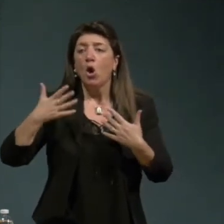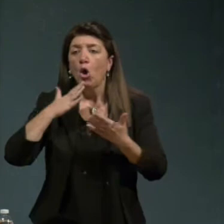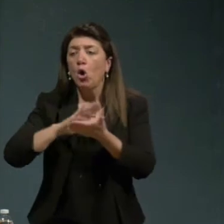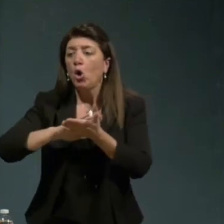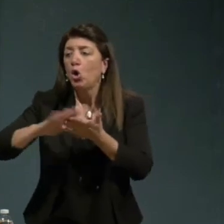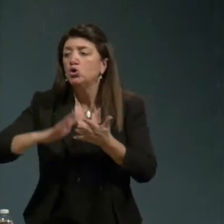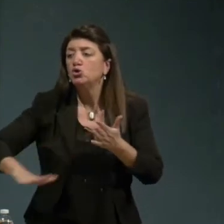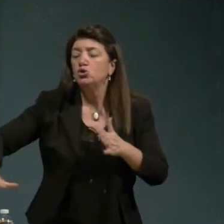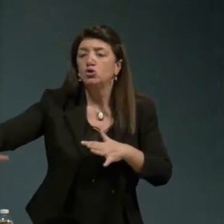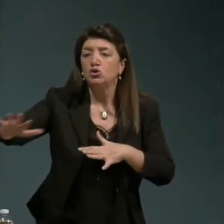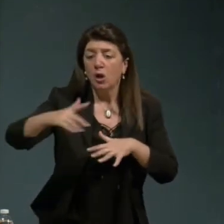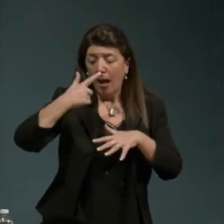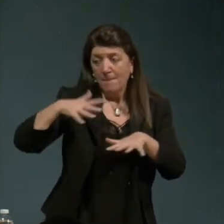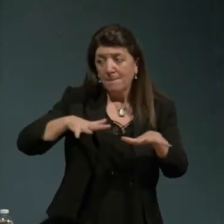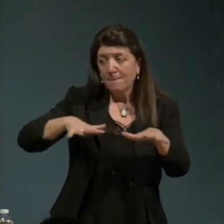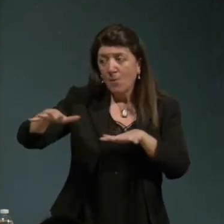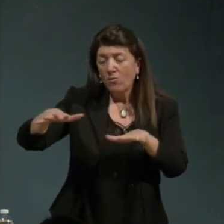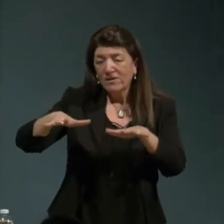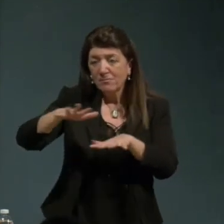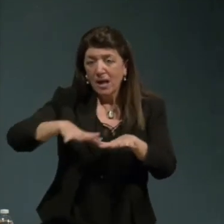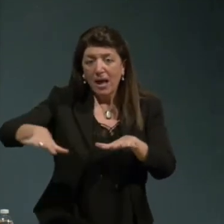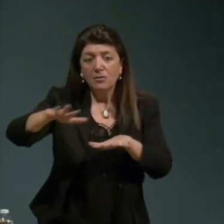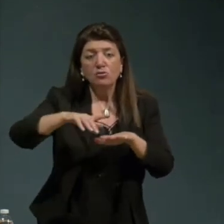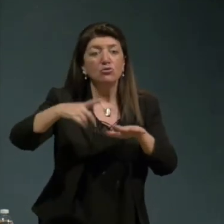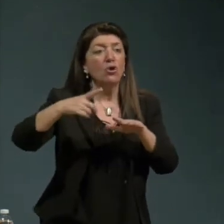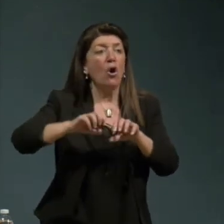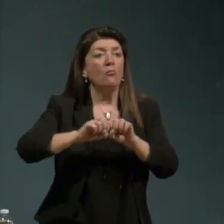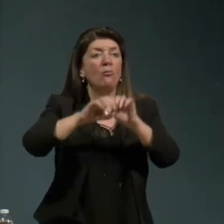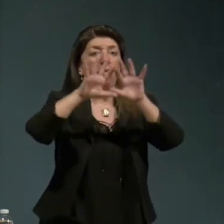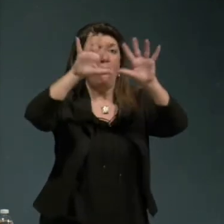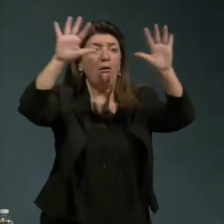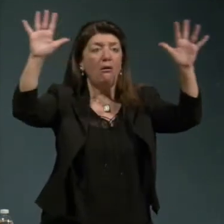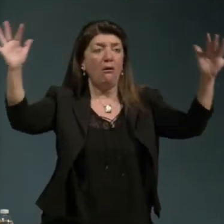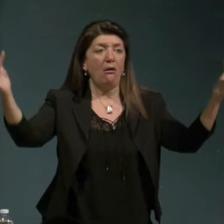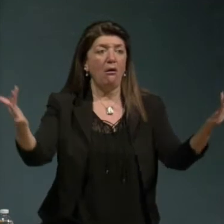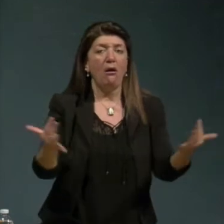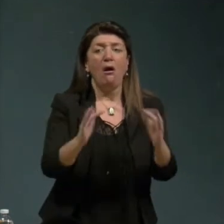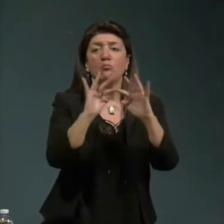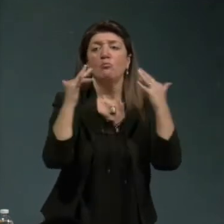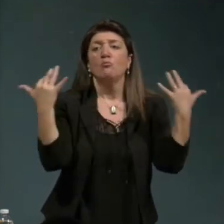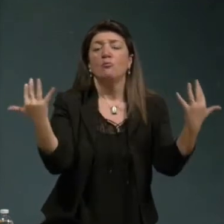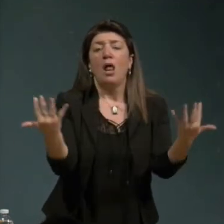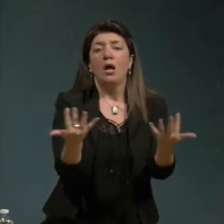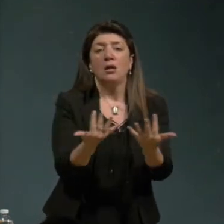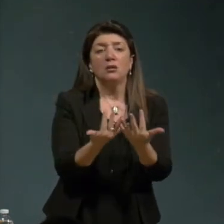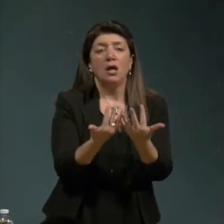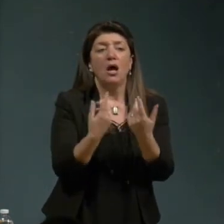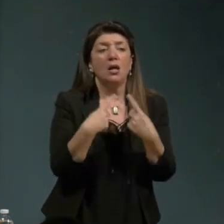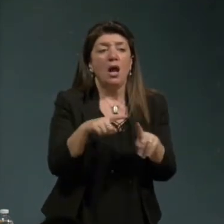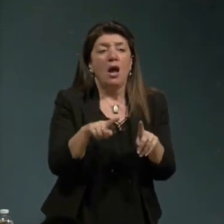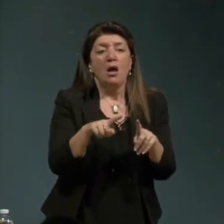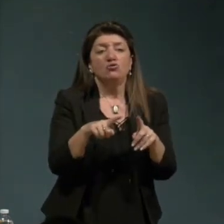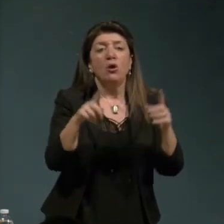nello stesso tempo planetario universale perché c'è la degradazione di tutta la biosfera